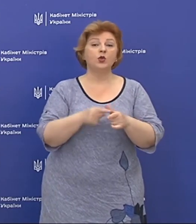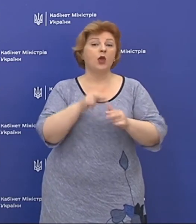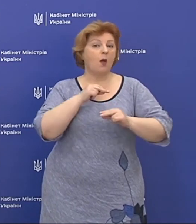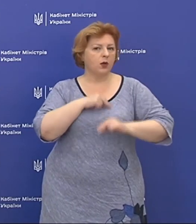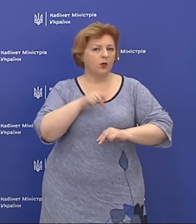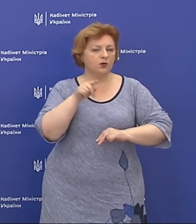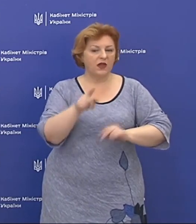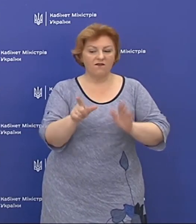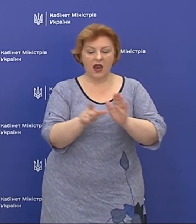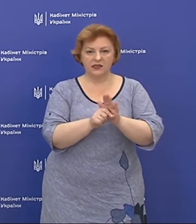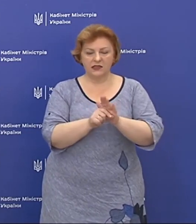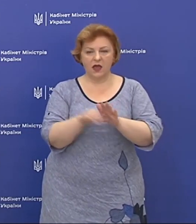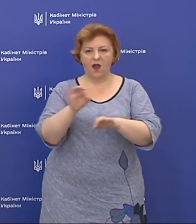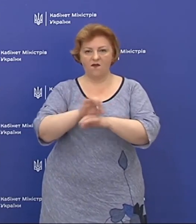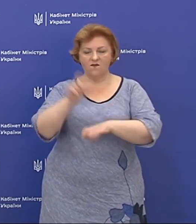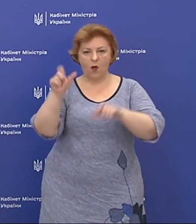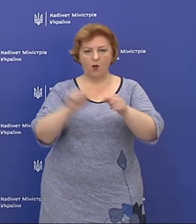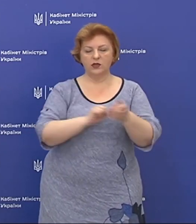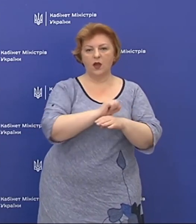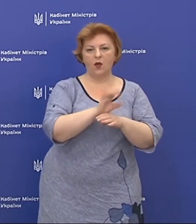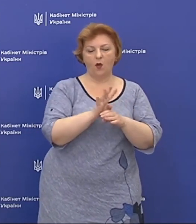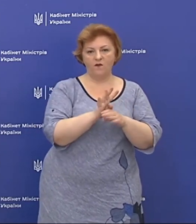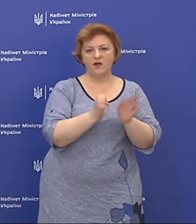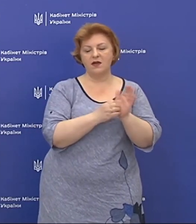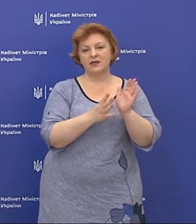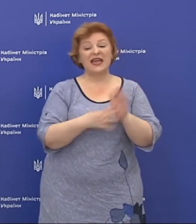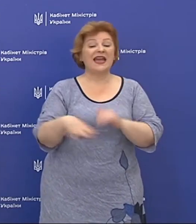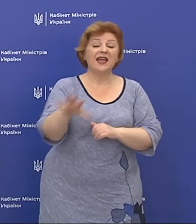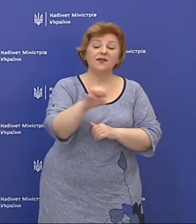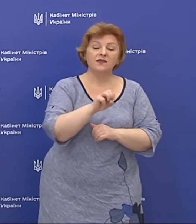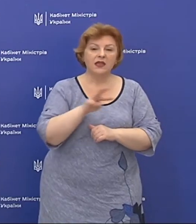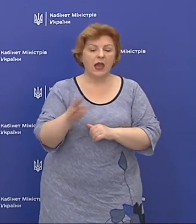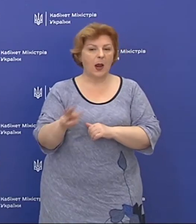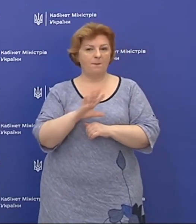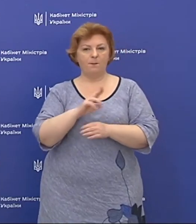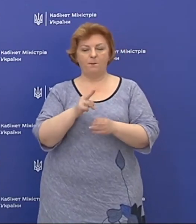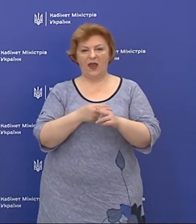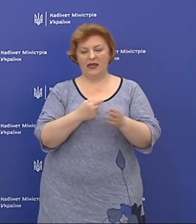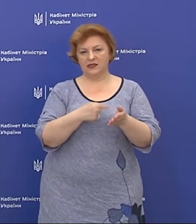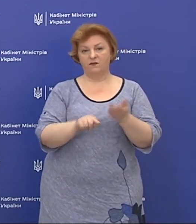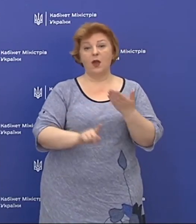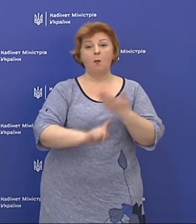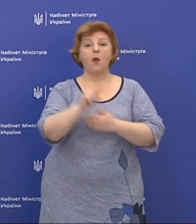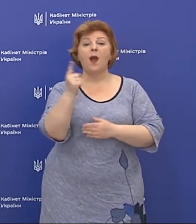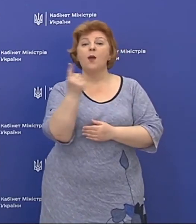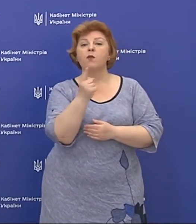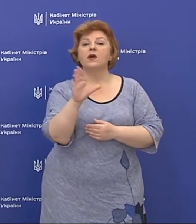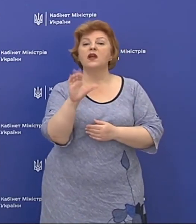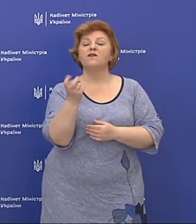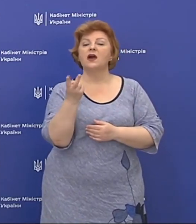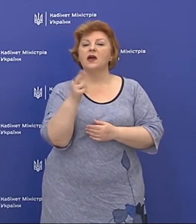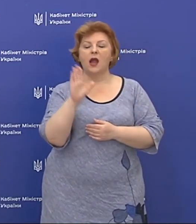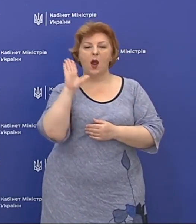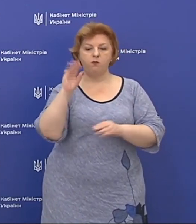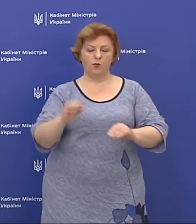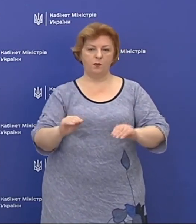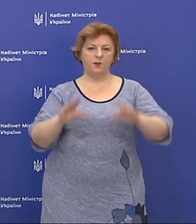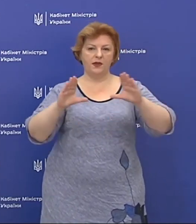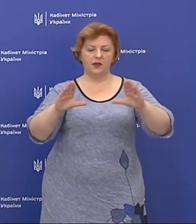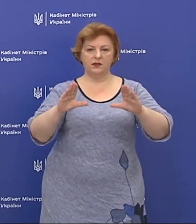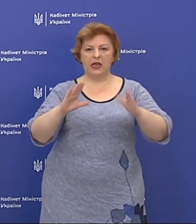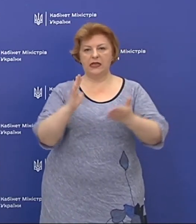працюють вони з хворими на COVID-19, чи не працюють, всім без виключення, починаючи з 1 вересня, буде піднята